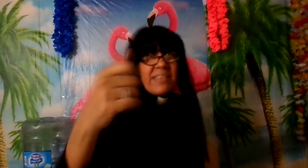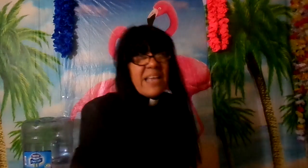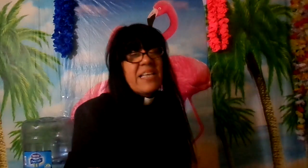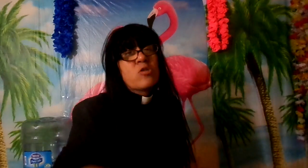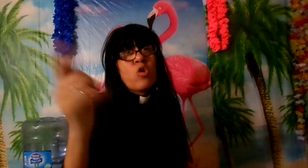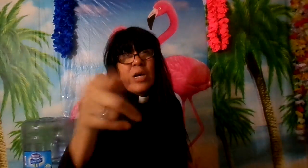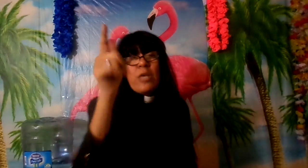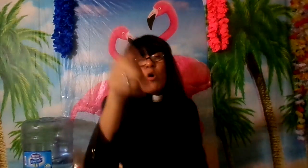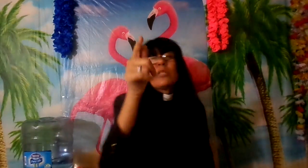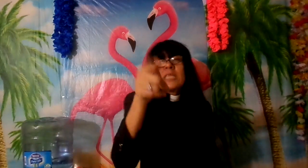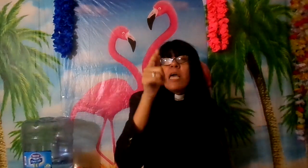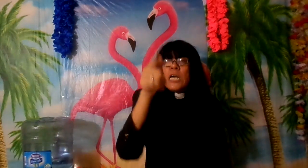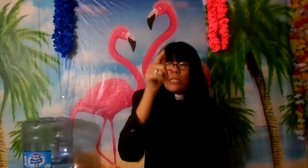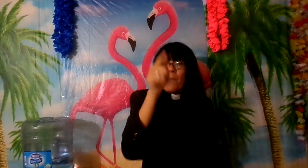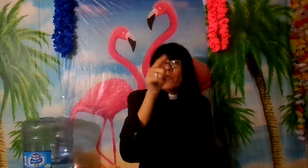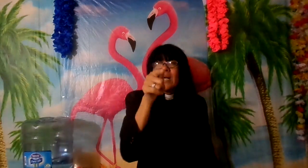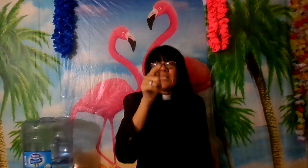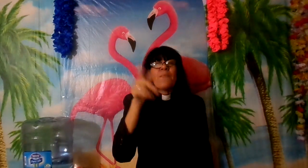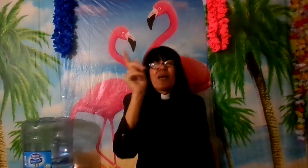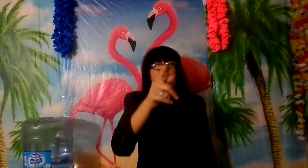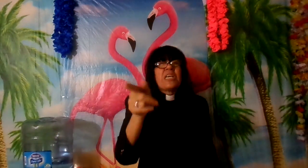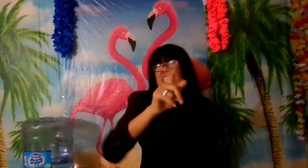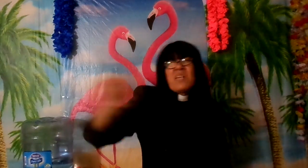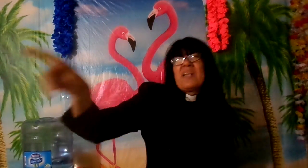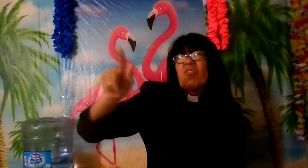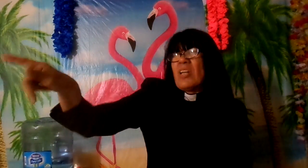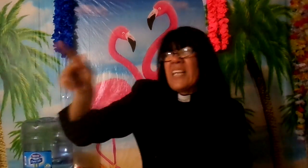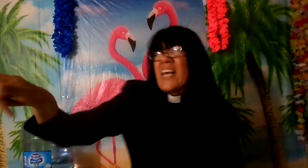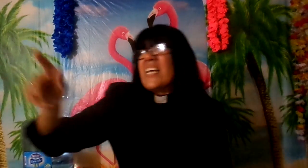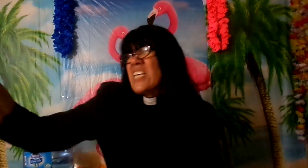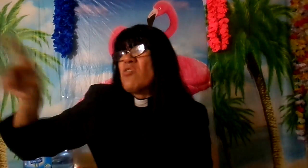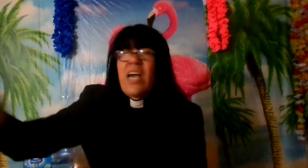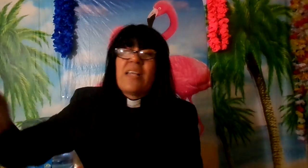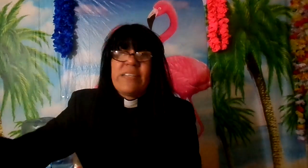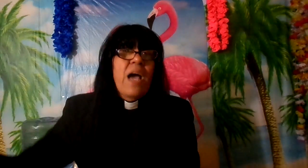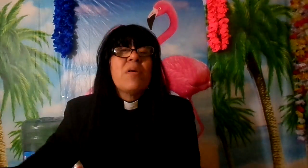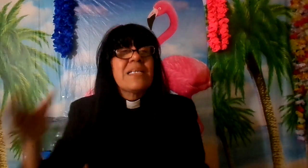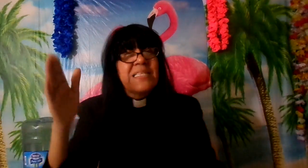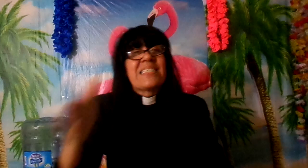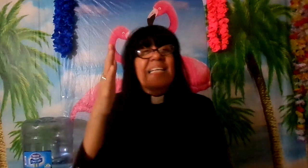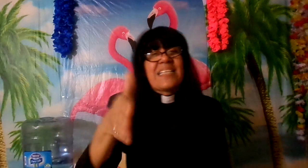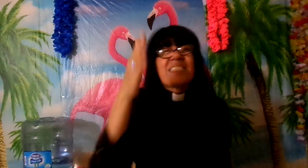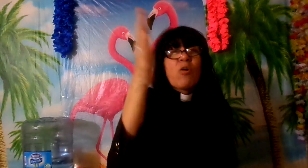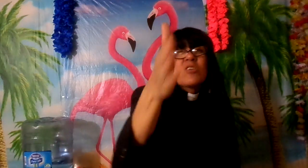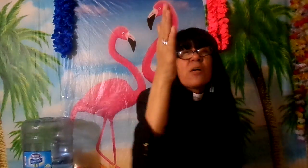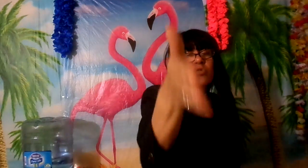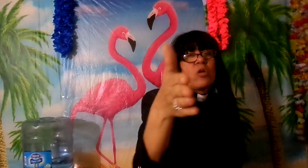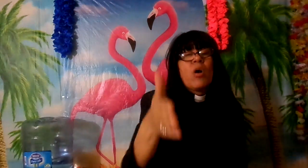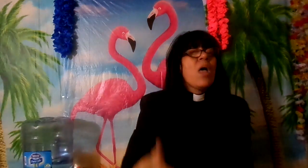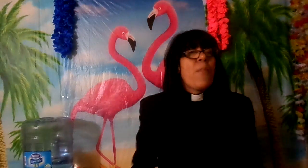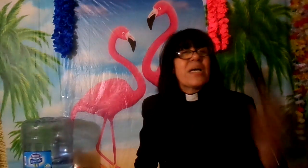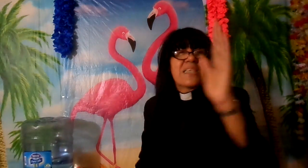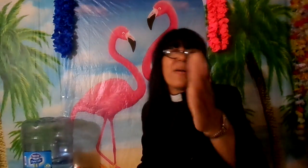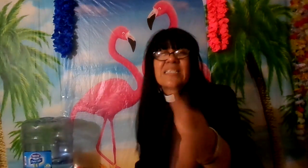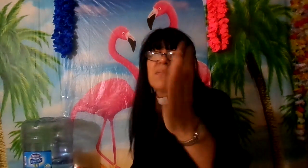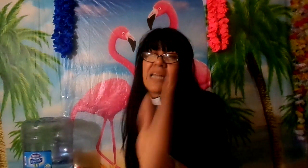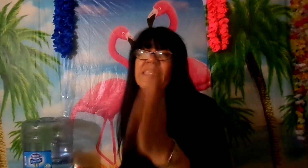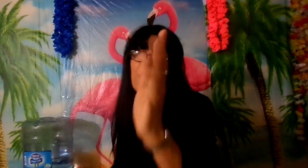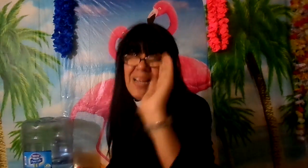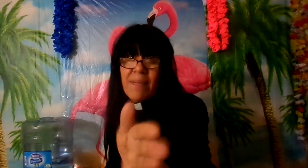detestes esos son los que te pullan a ti para que te diga esa hermana no la traiga quizá la hija del diablo y satanás se goza contigo porque sabe que se va a traer esta palabra